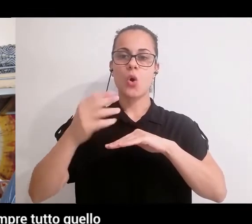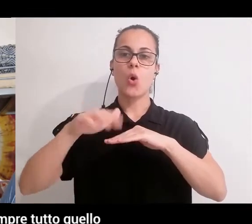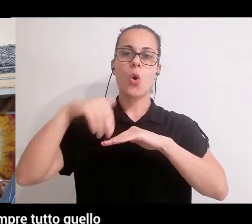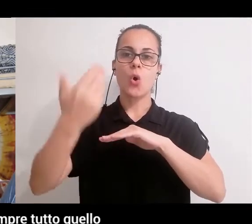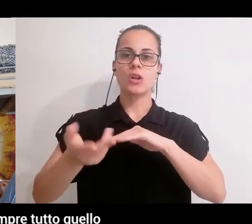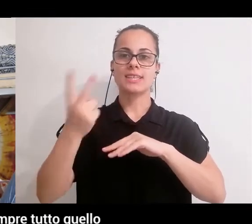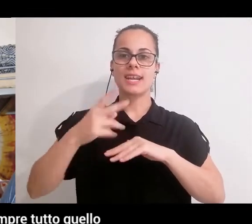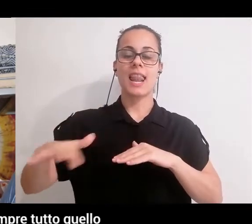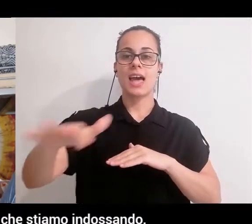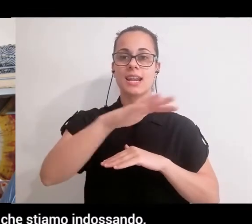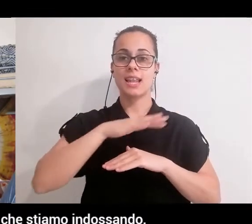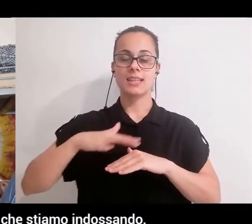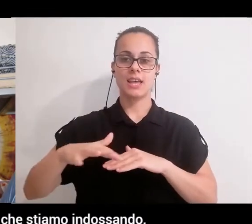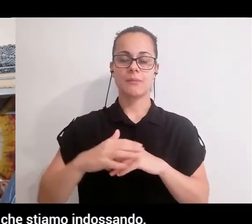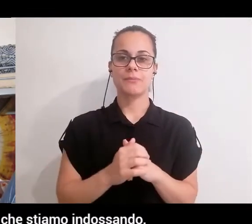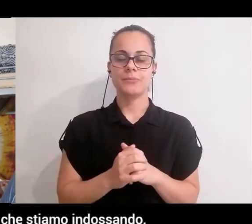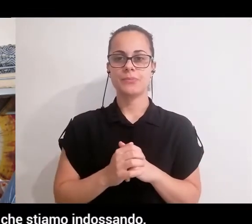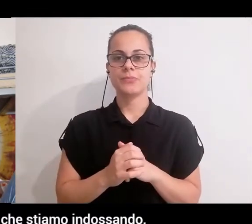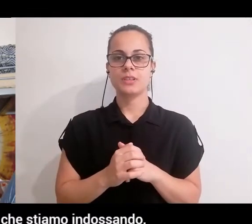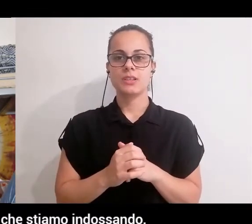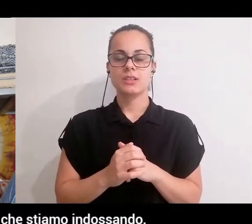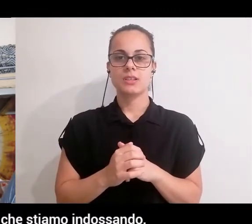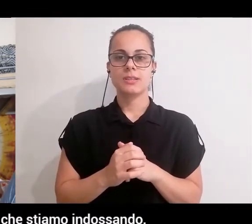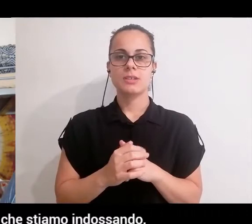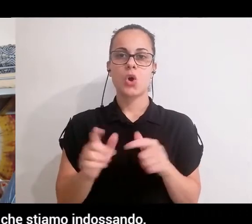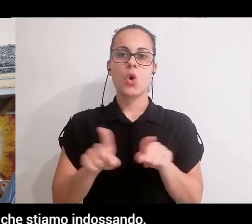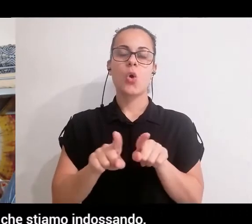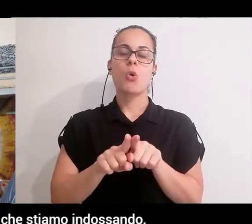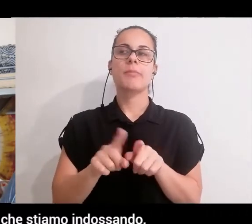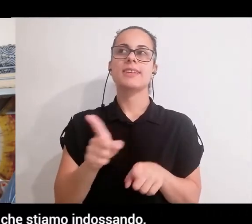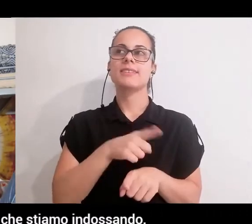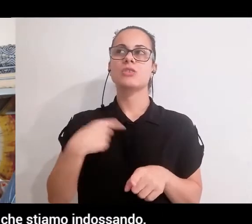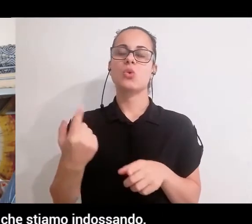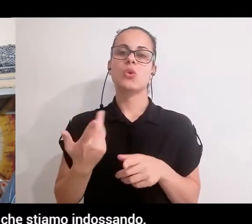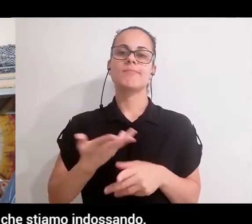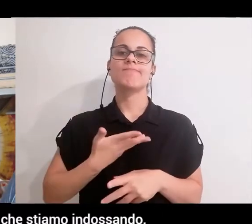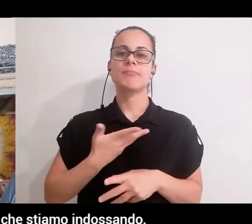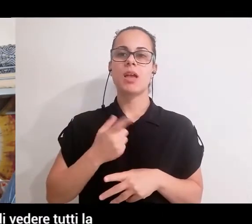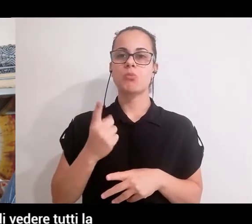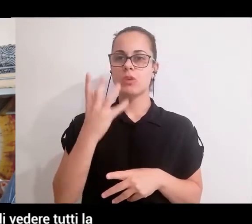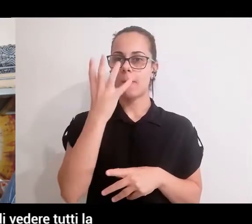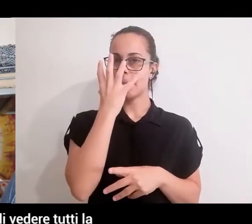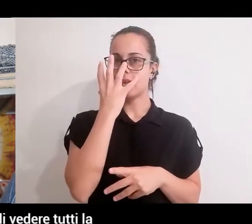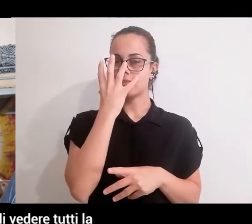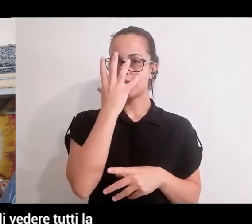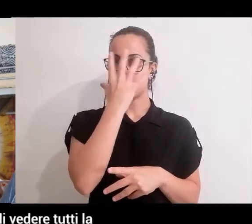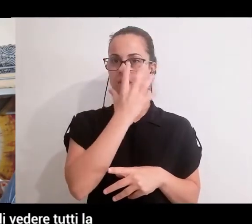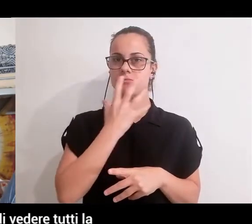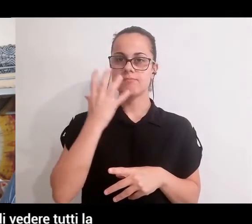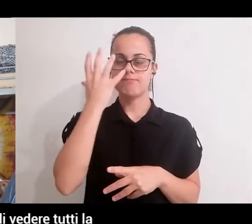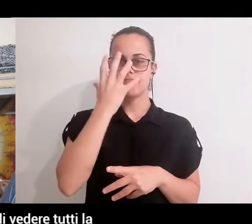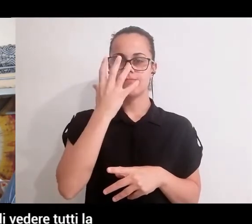percepissimo sempre tutto quello che ci accade attraverso una maschera che stiamo indossando e non abbiamo mai